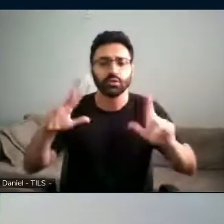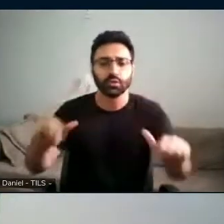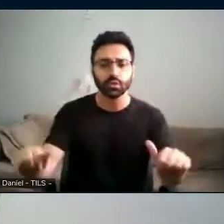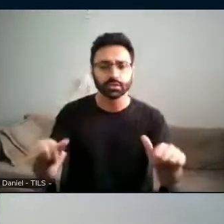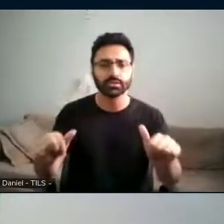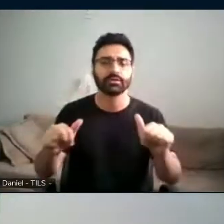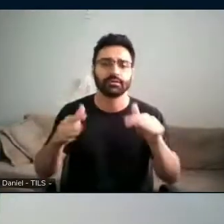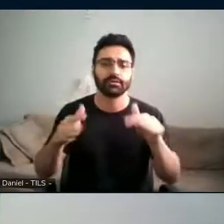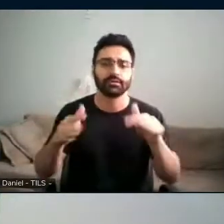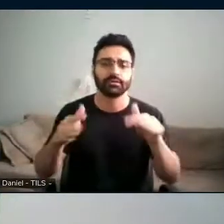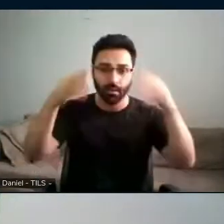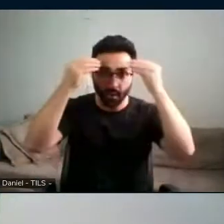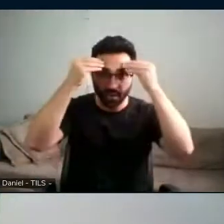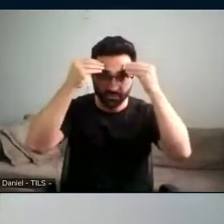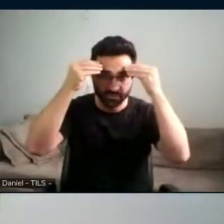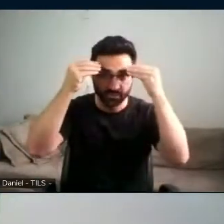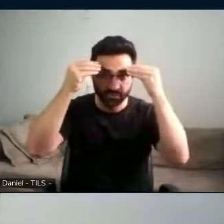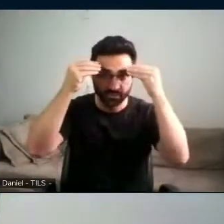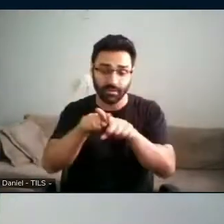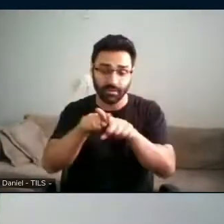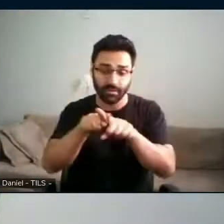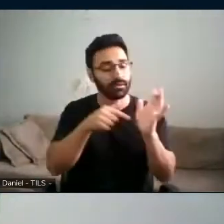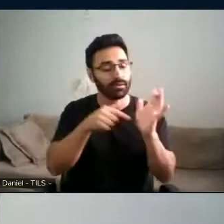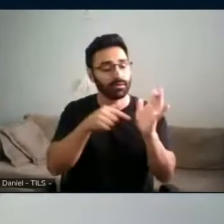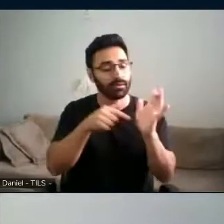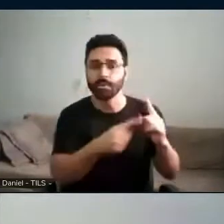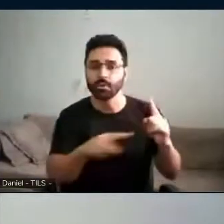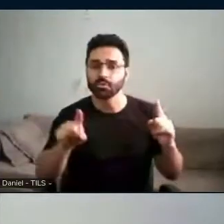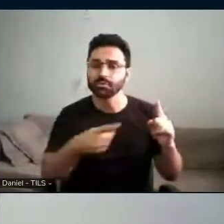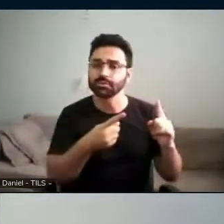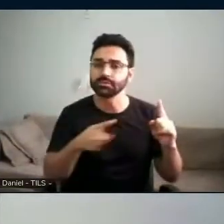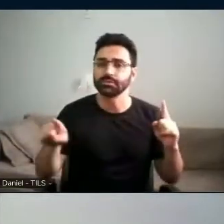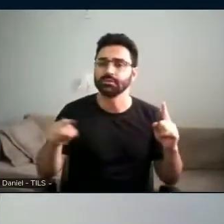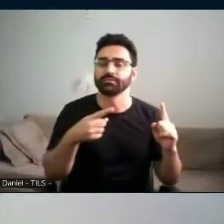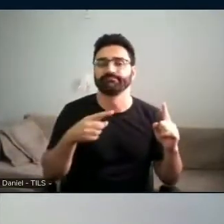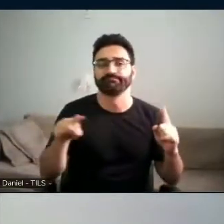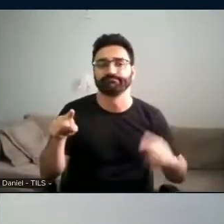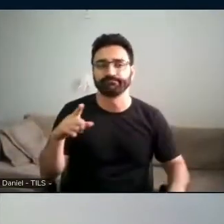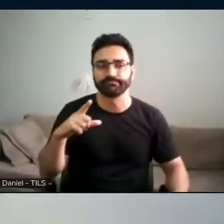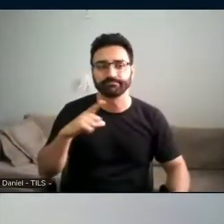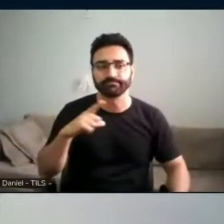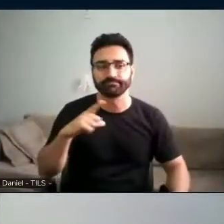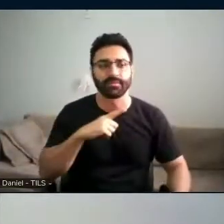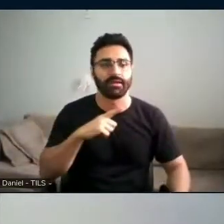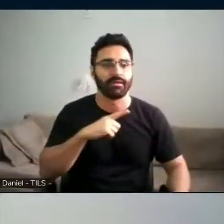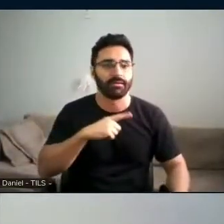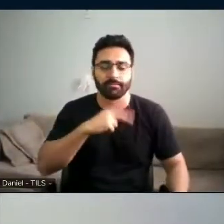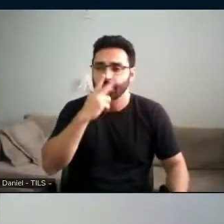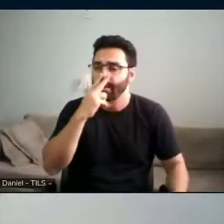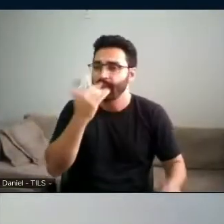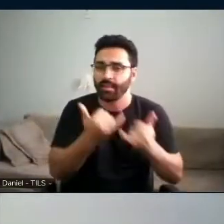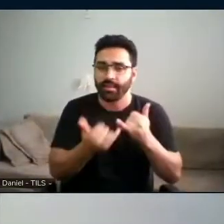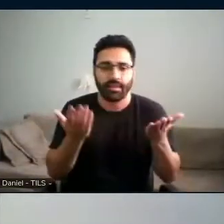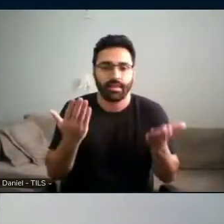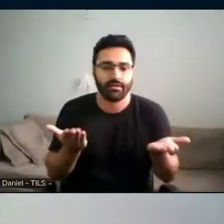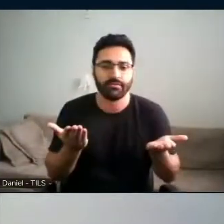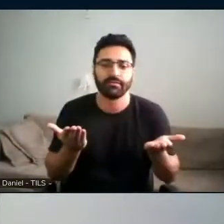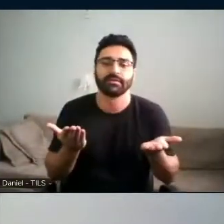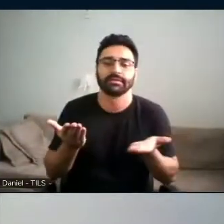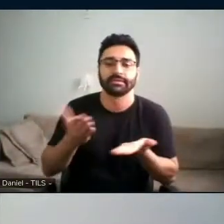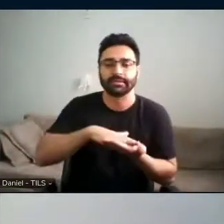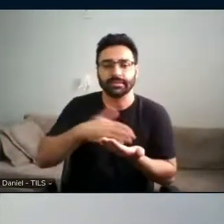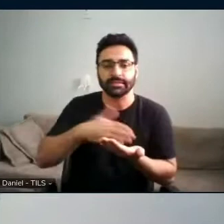a própria música, que é tão, é uma linha muito tênue, muito tênue. Os tradutores, as tradutoras